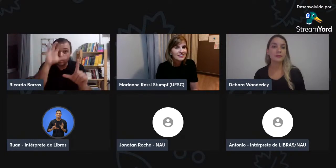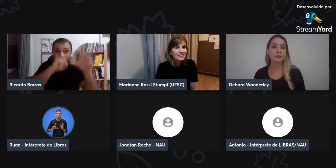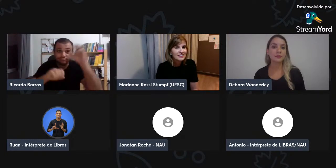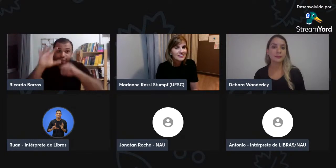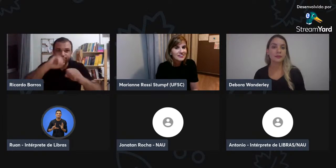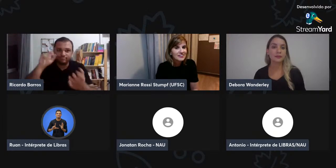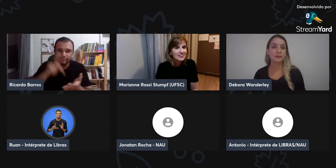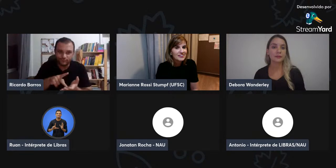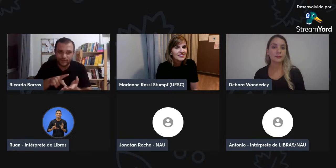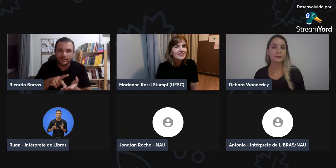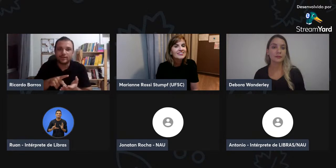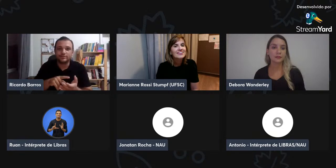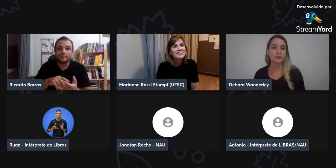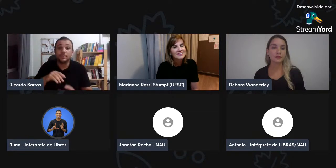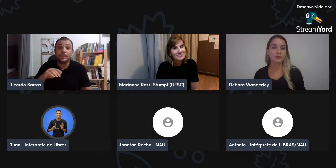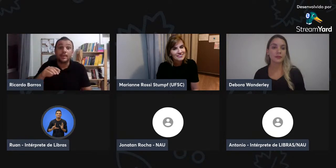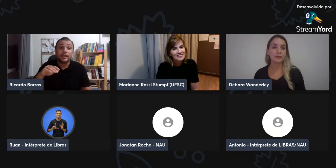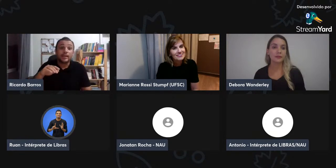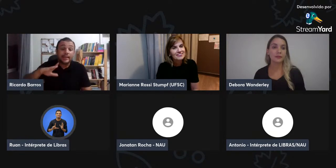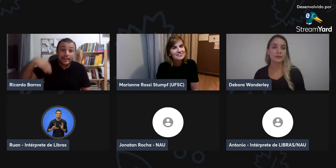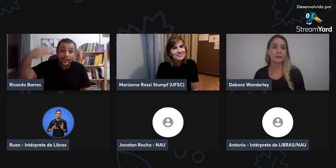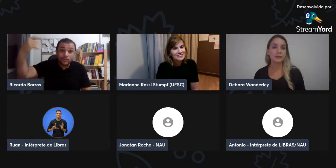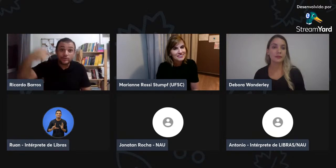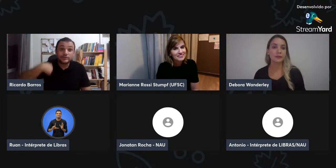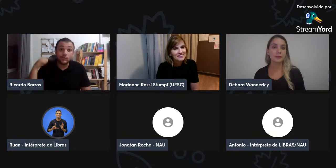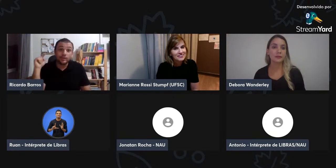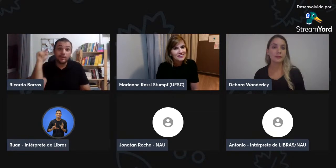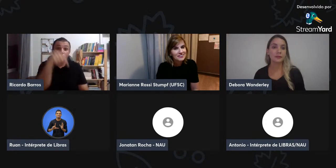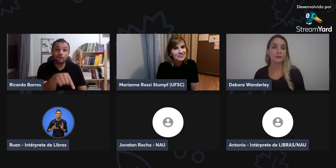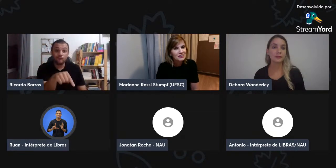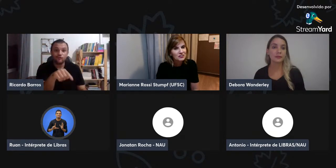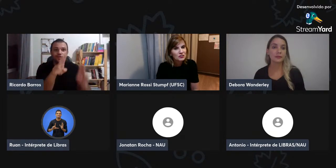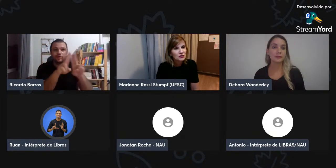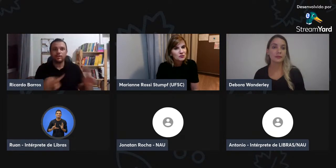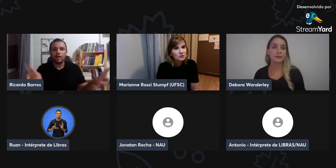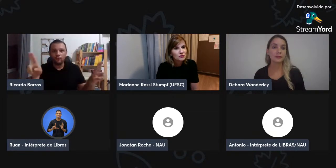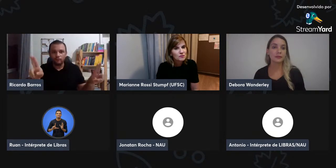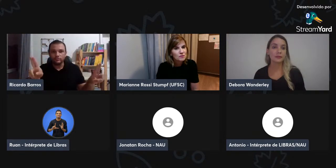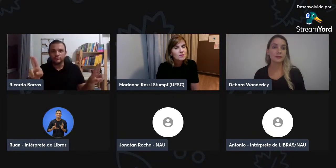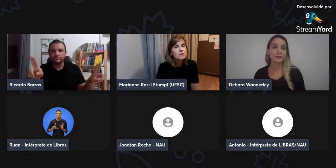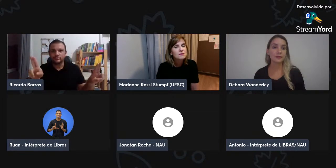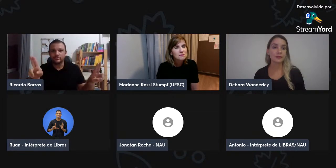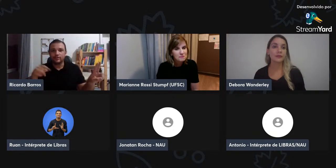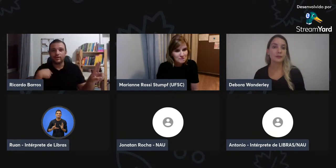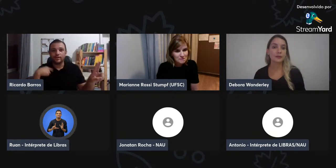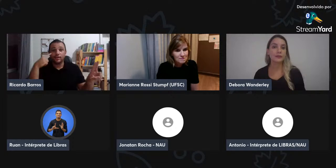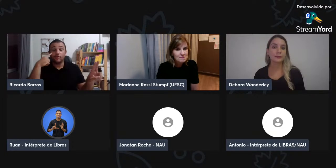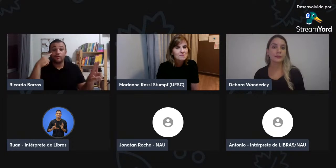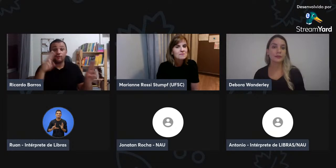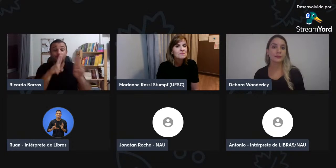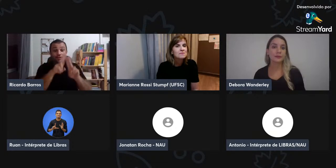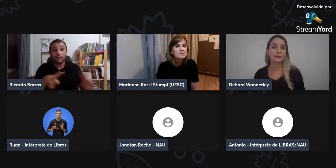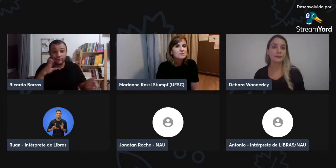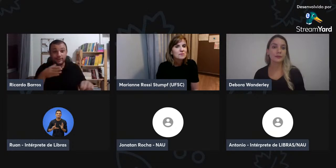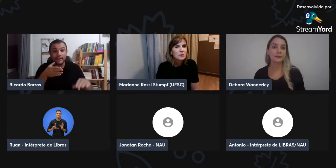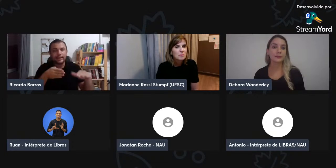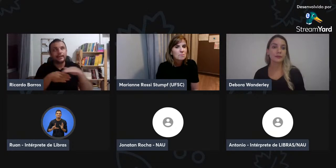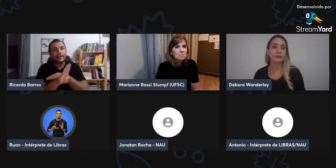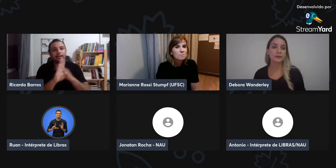interessado pelo tema, e eu fiquei muito encantado, e depois, quando eu entrei no Letras Negras, na UFSC,